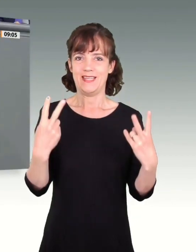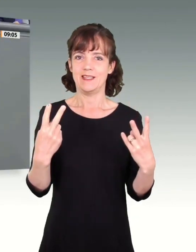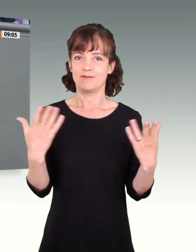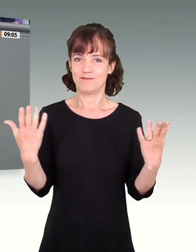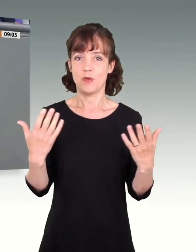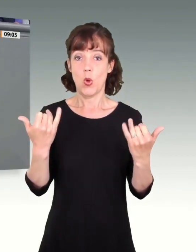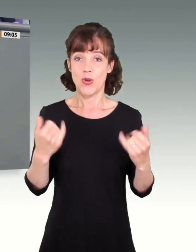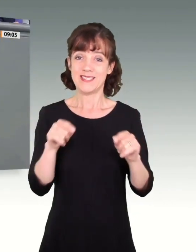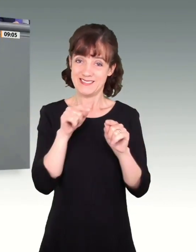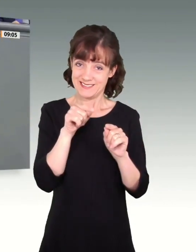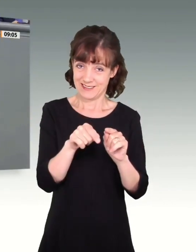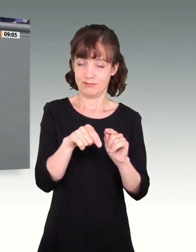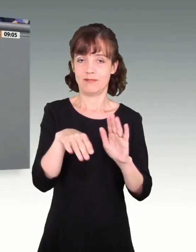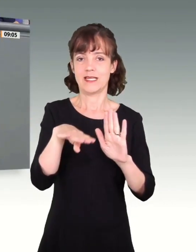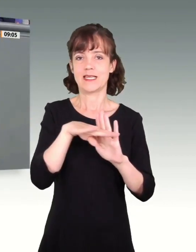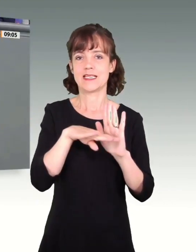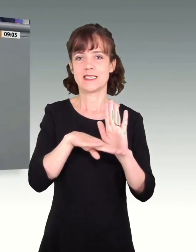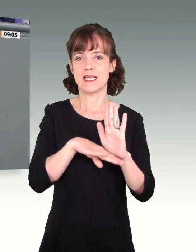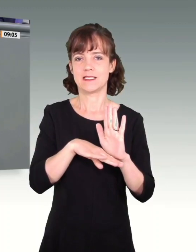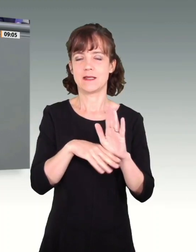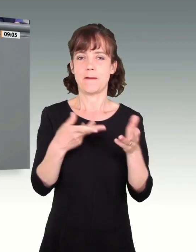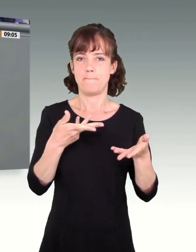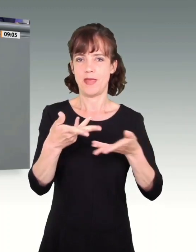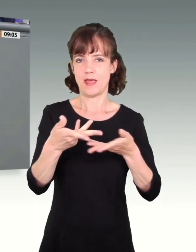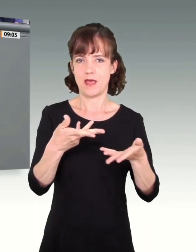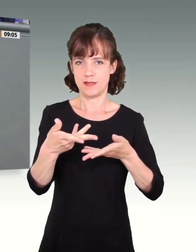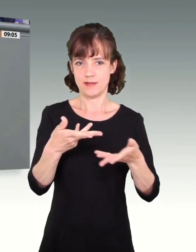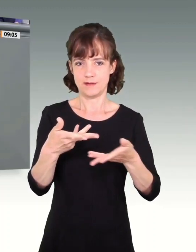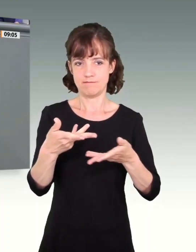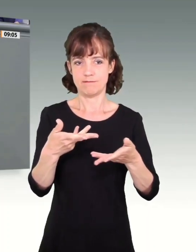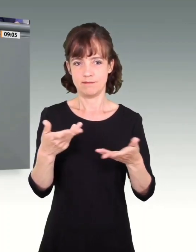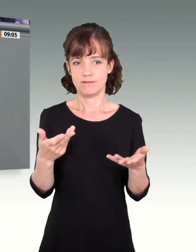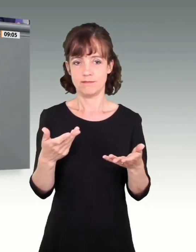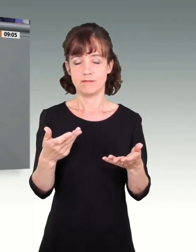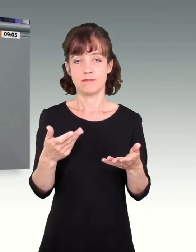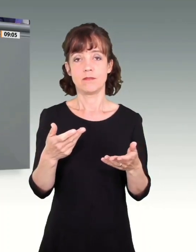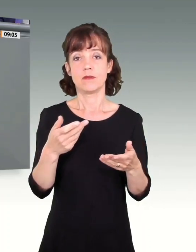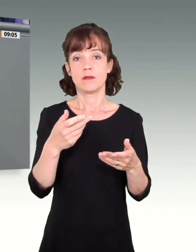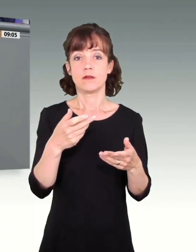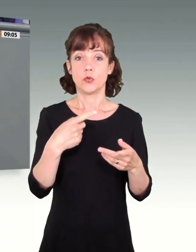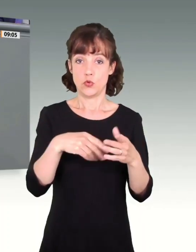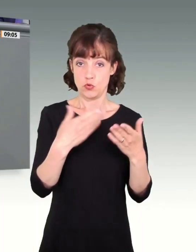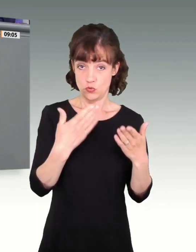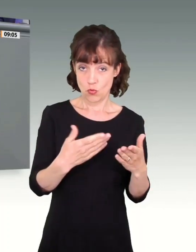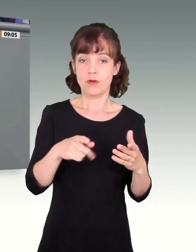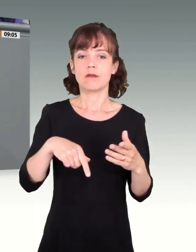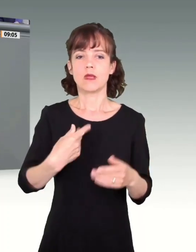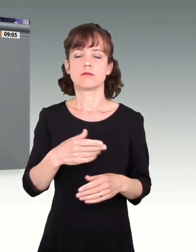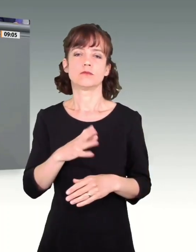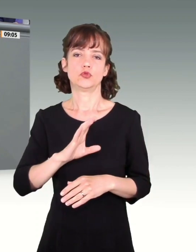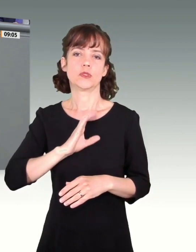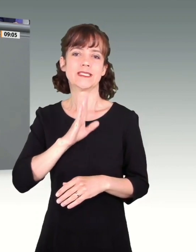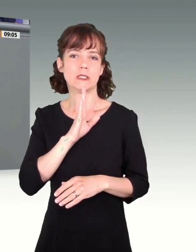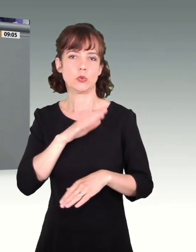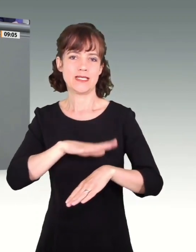dass wir heute dieses Gesetz beraten. Nur so haben wir ausreichend Zeit,